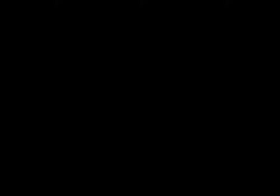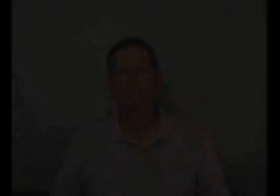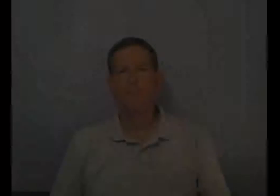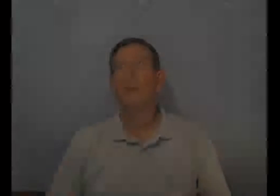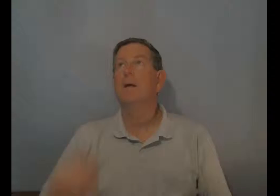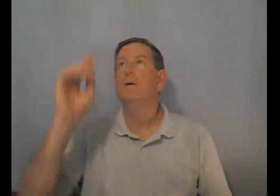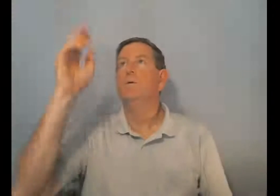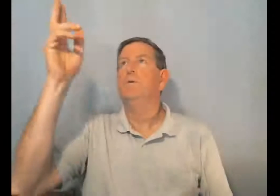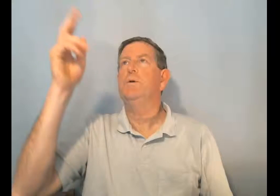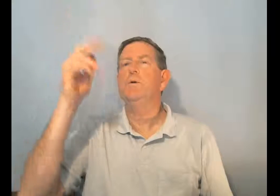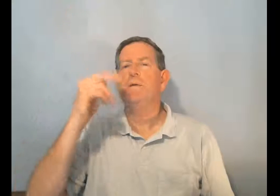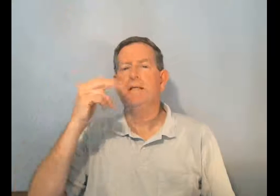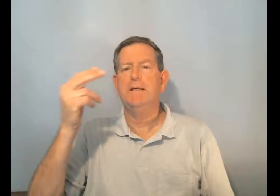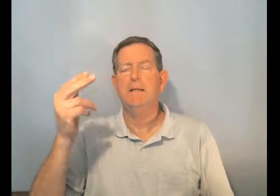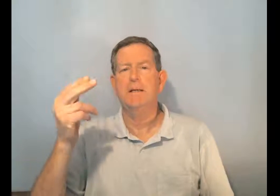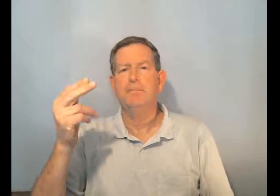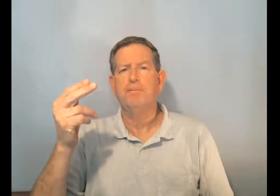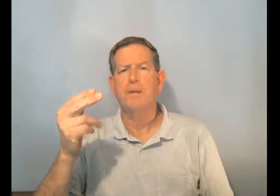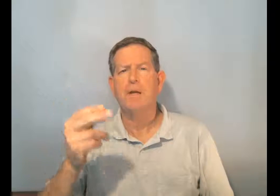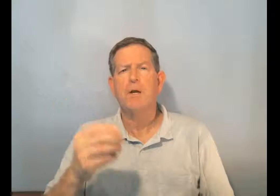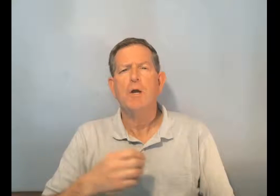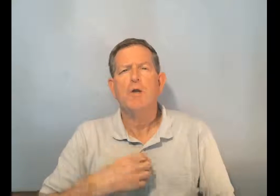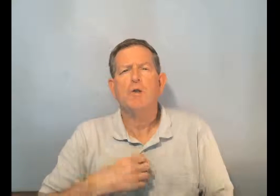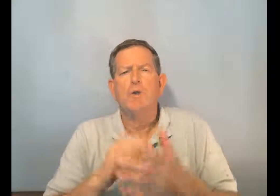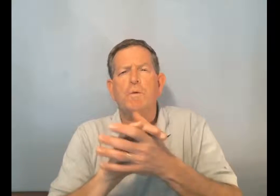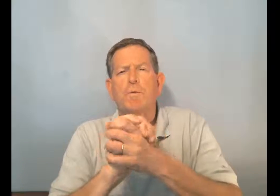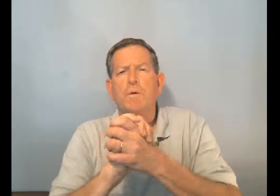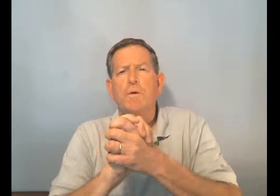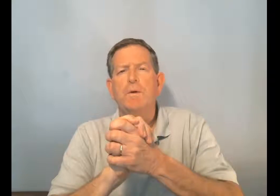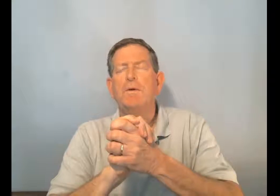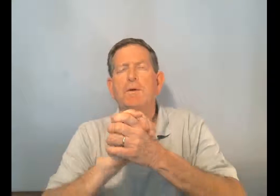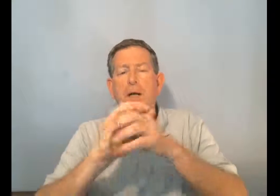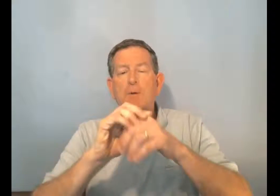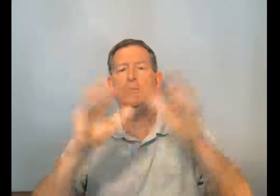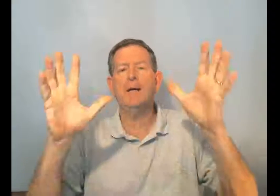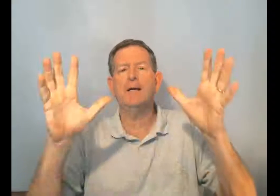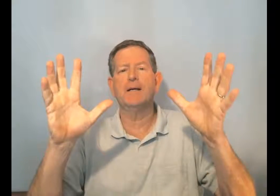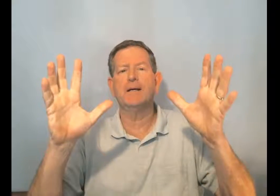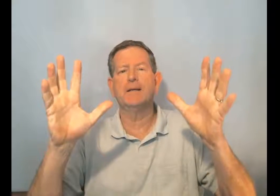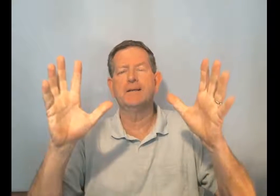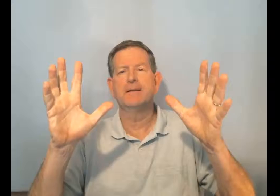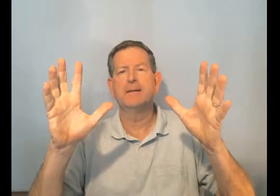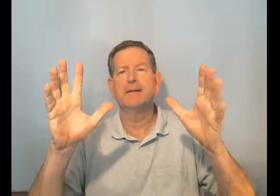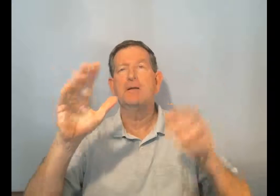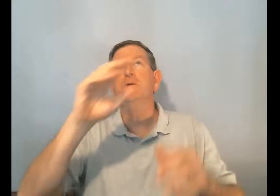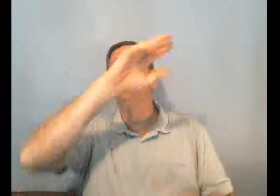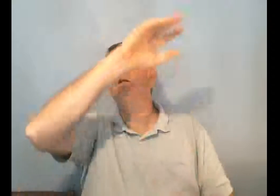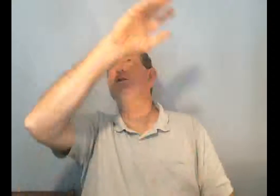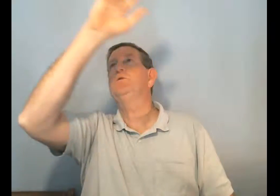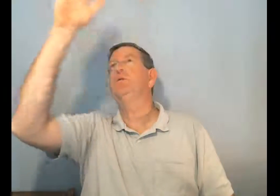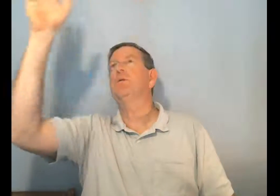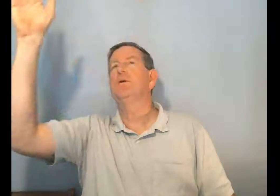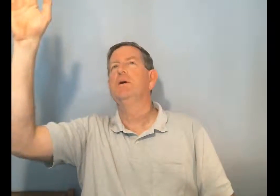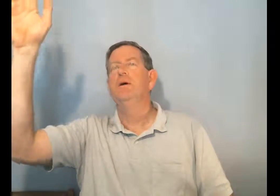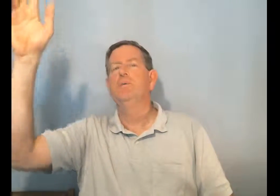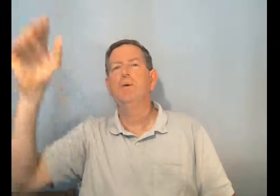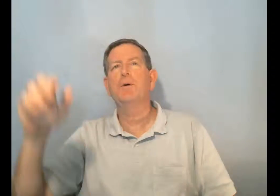Dieu dit, je veux de la lumière dans les cieux pour